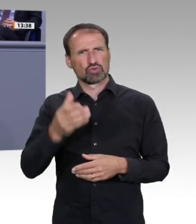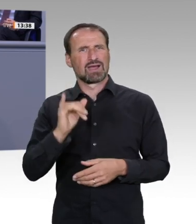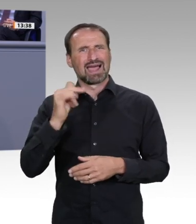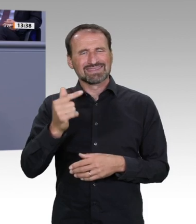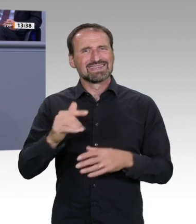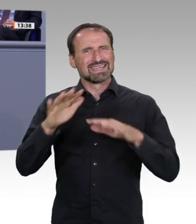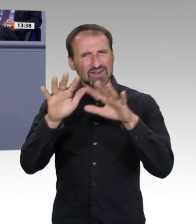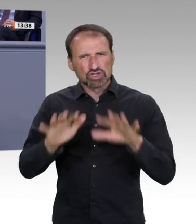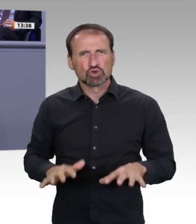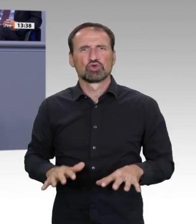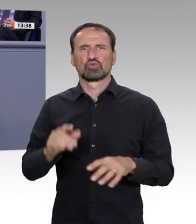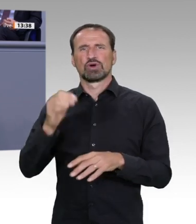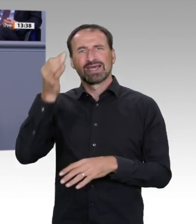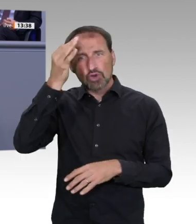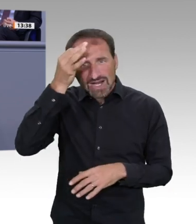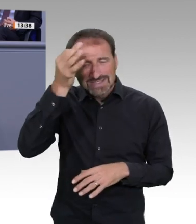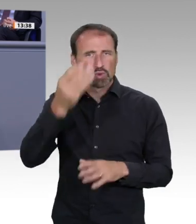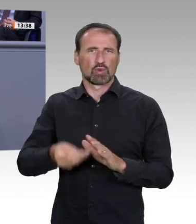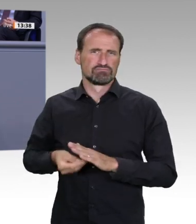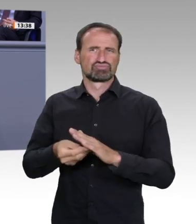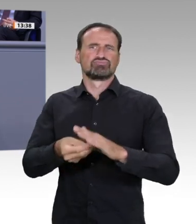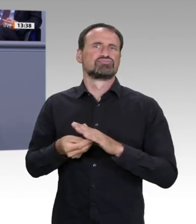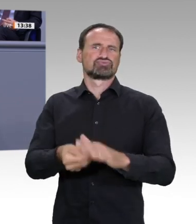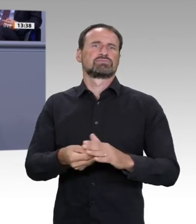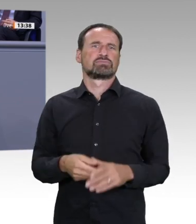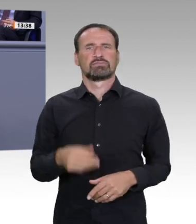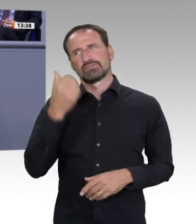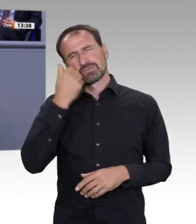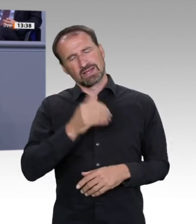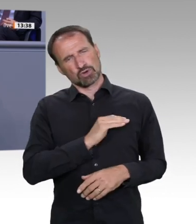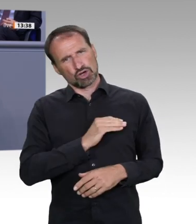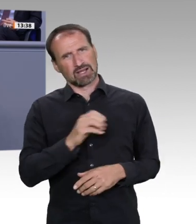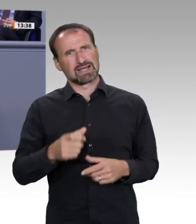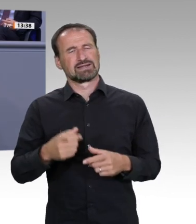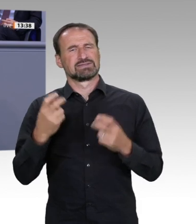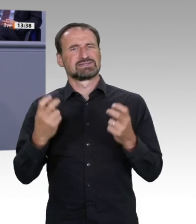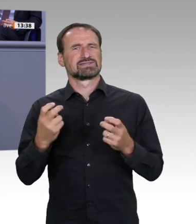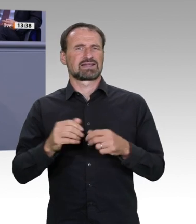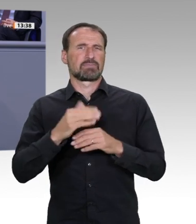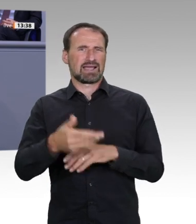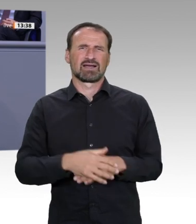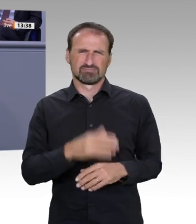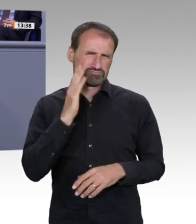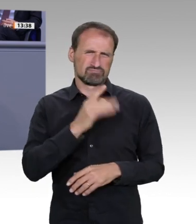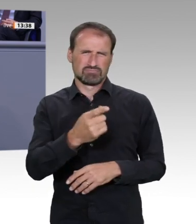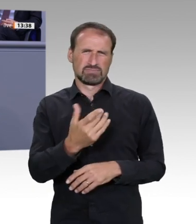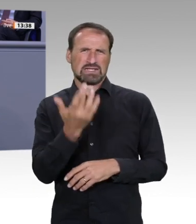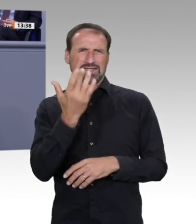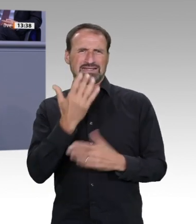Scheingefechte, sondern wenden Sie sich Materialenwelt zu an dieser Stelle. Wir haben nachhaltige Erneuerung im Blick, wenn wir 9 Milliarden